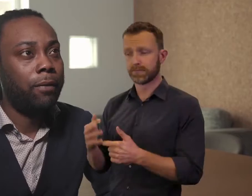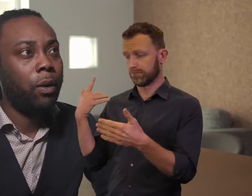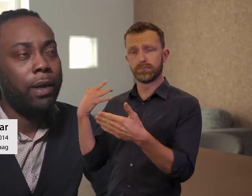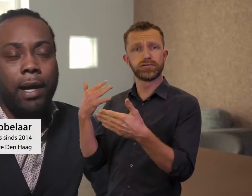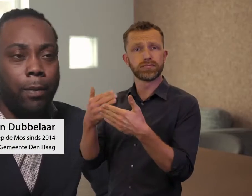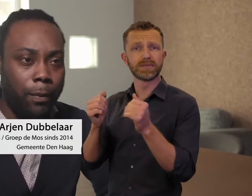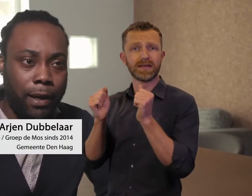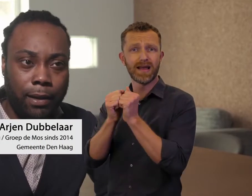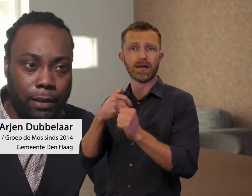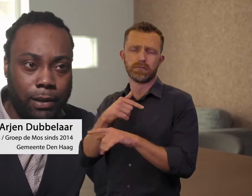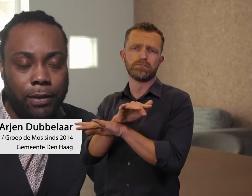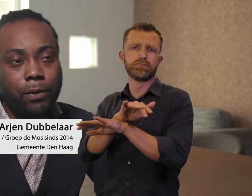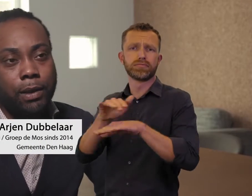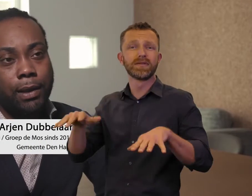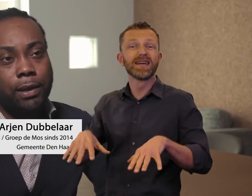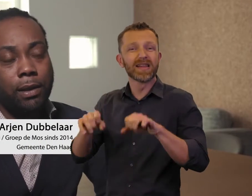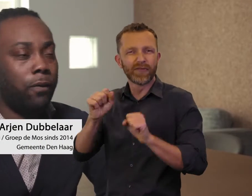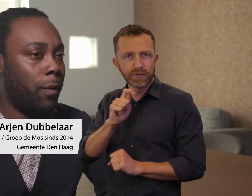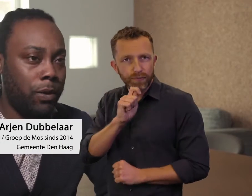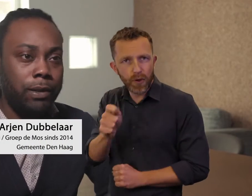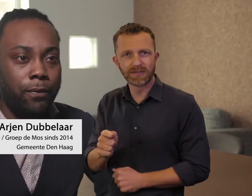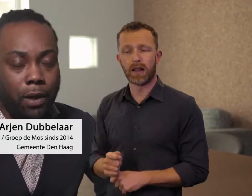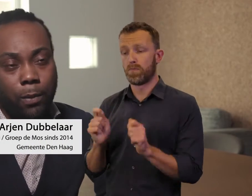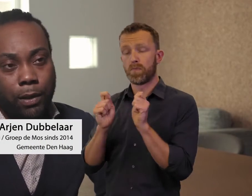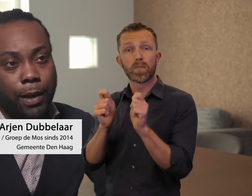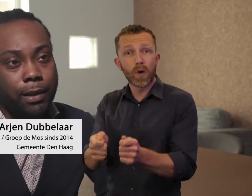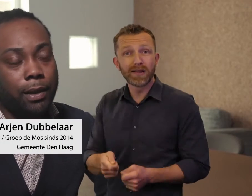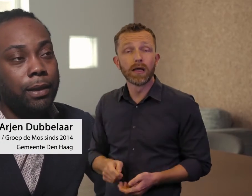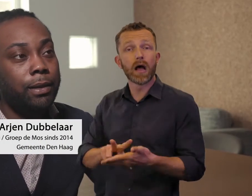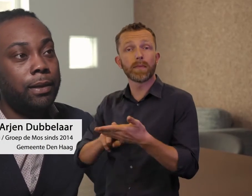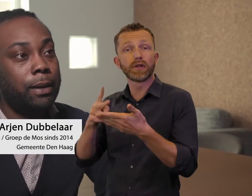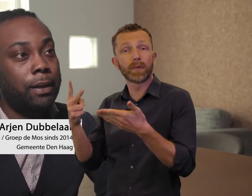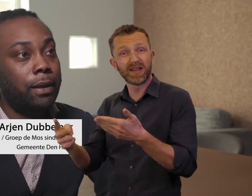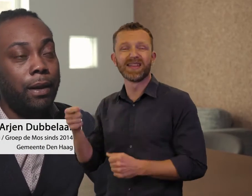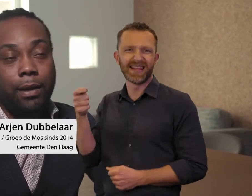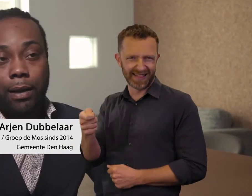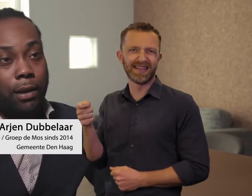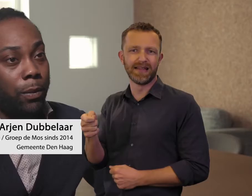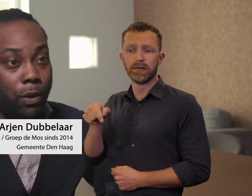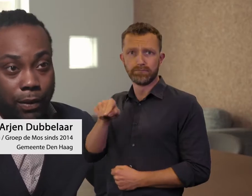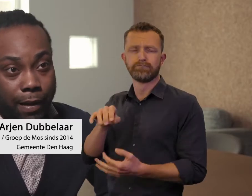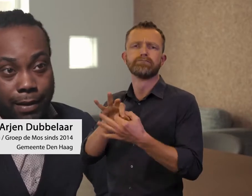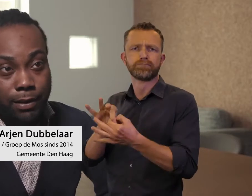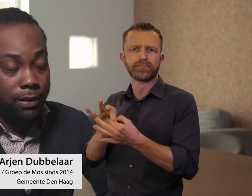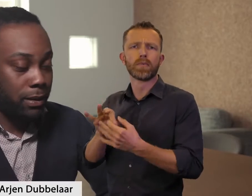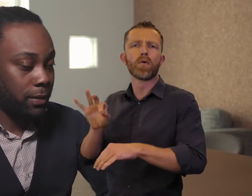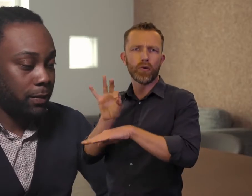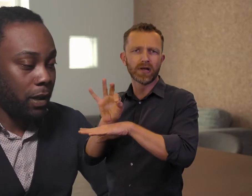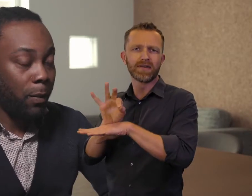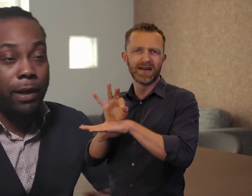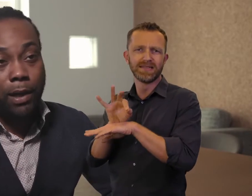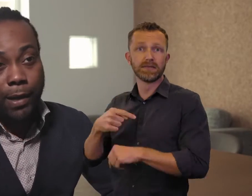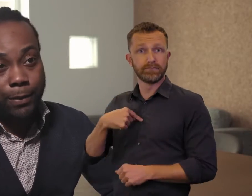De afgelopen jaren heb ik meerdere initiatiefvoorstellen of moties of amendementen ingediend. Gericht op het onderwijs.